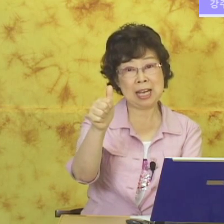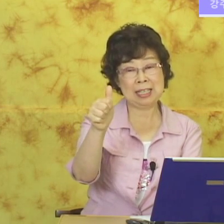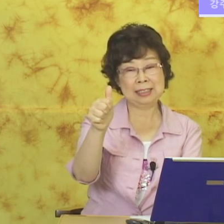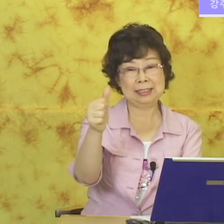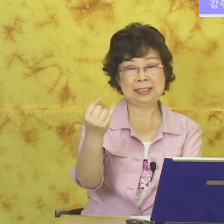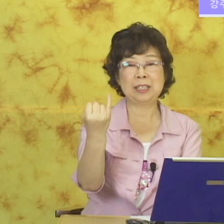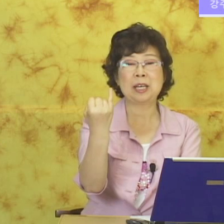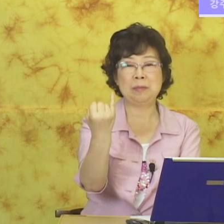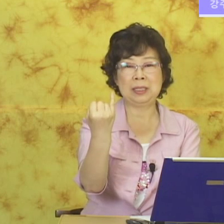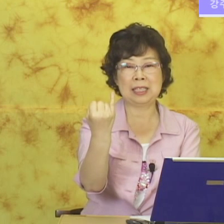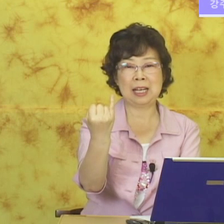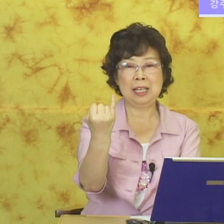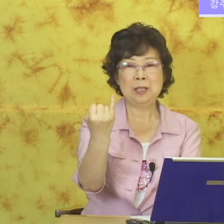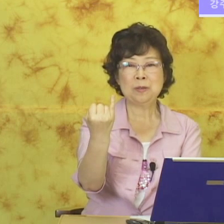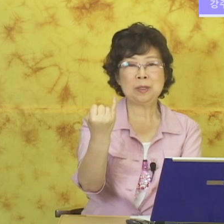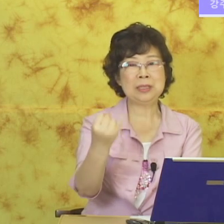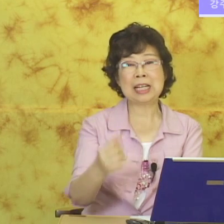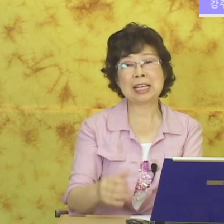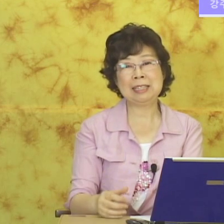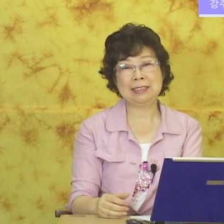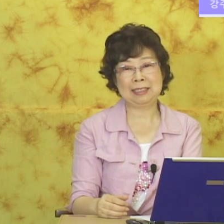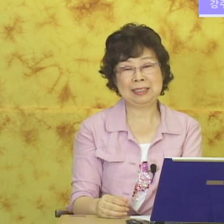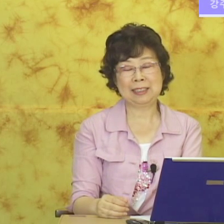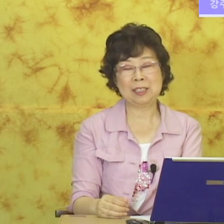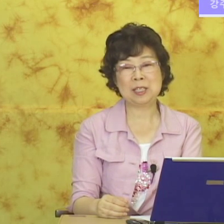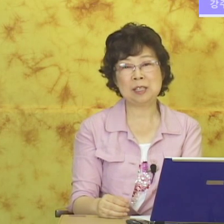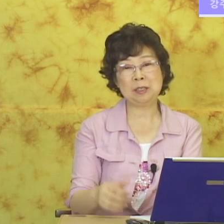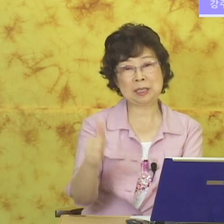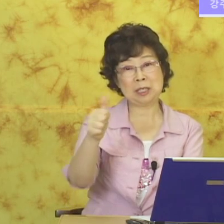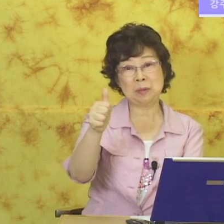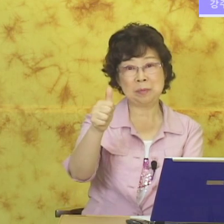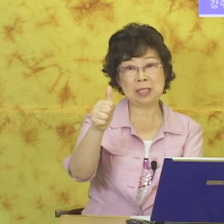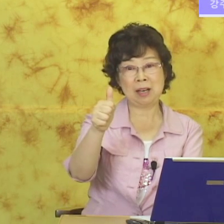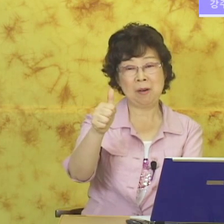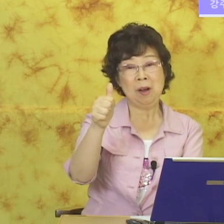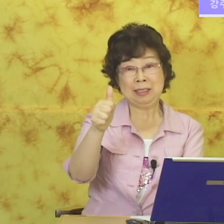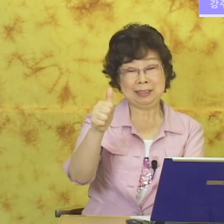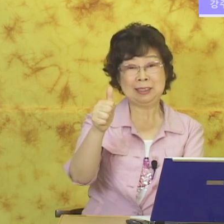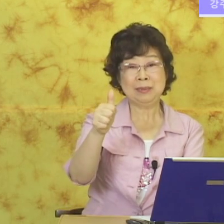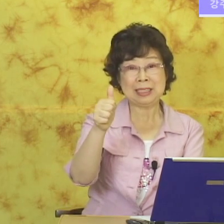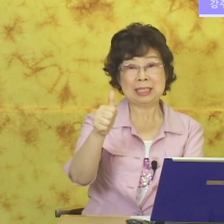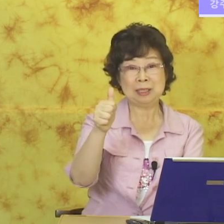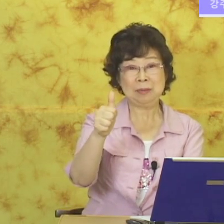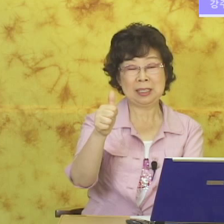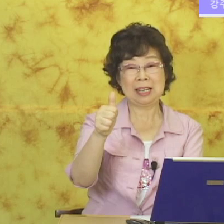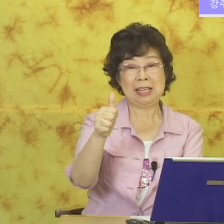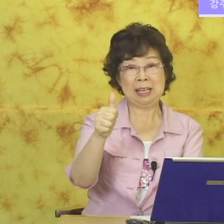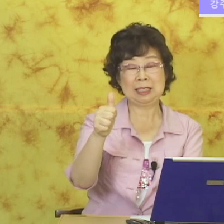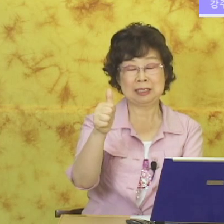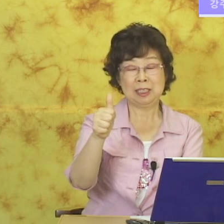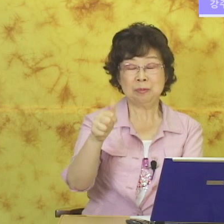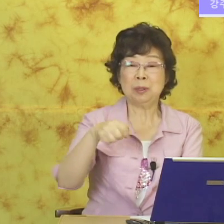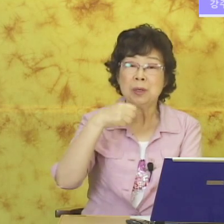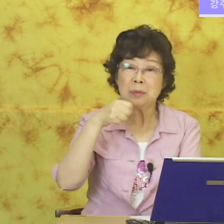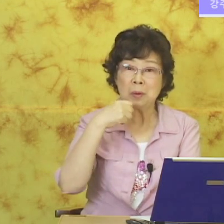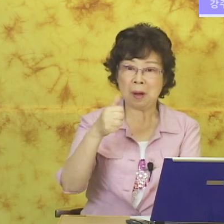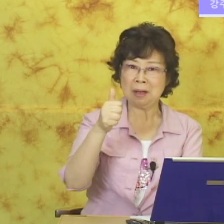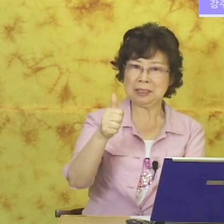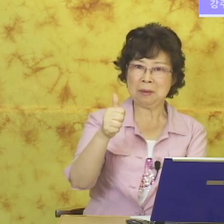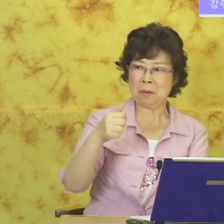이렇게 하면 여자. 우리 비상인들, 건청인들은 이거 뭡니까? 어뜸이지 않습니까? 먹어보고 아 최고.